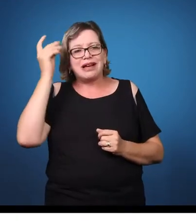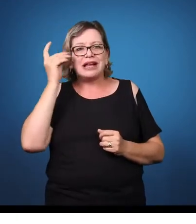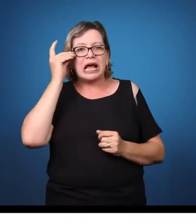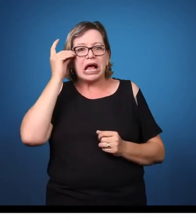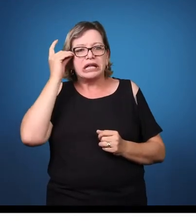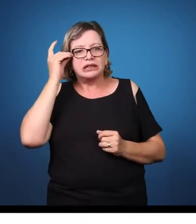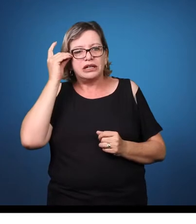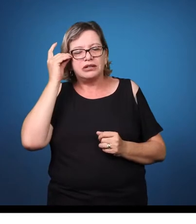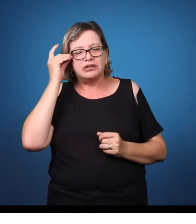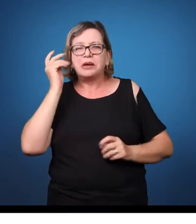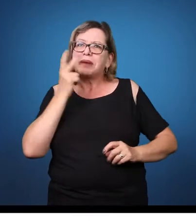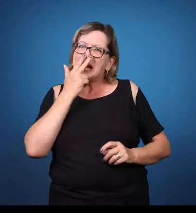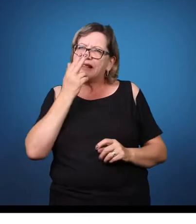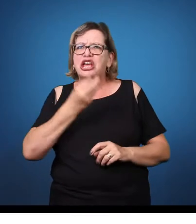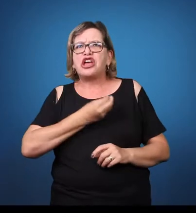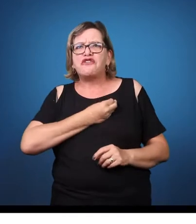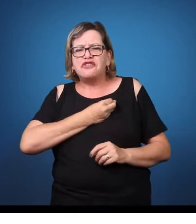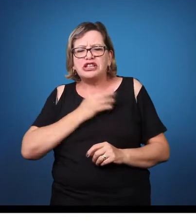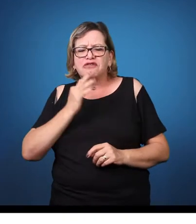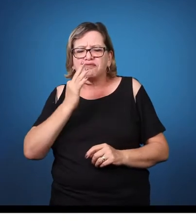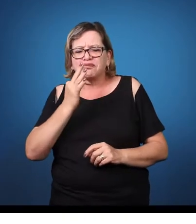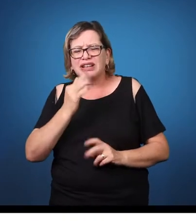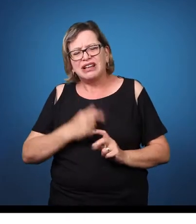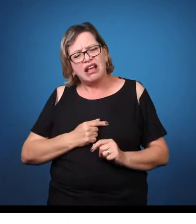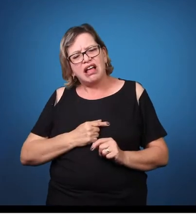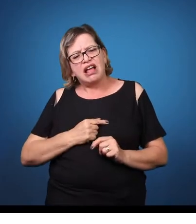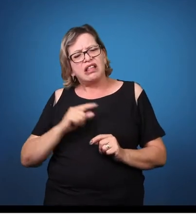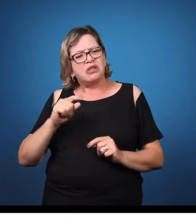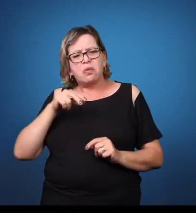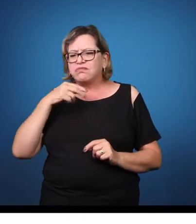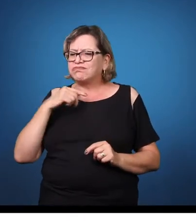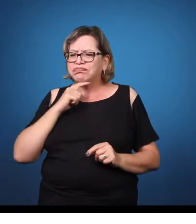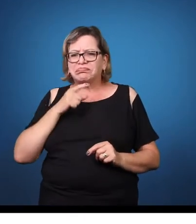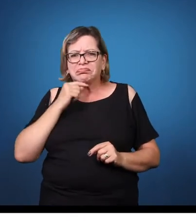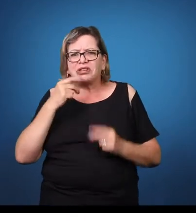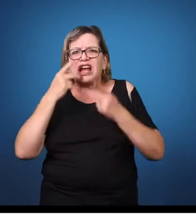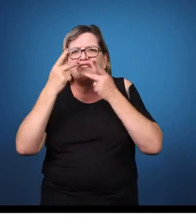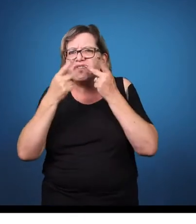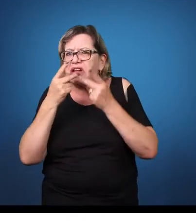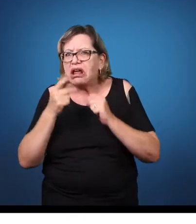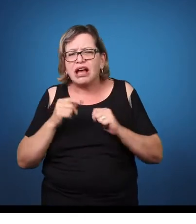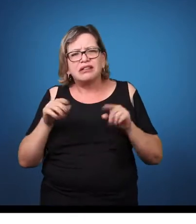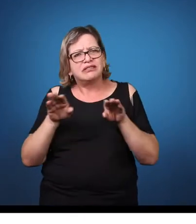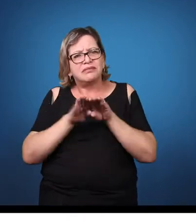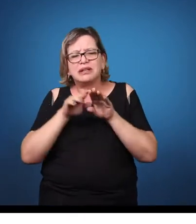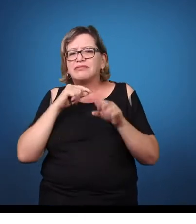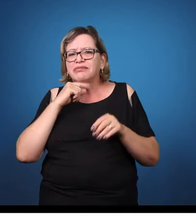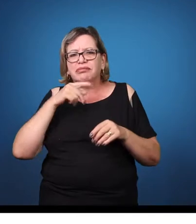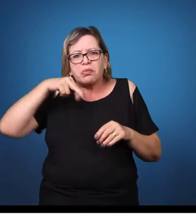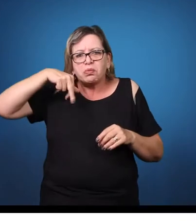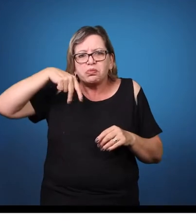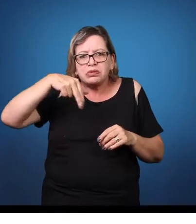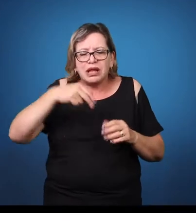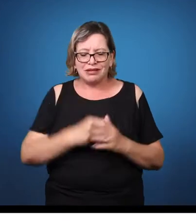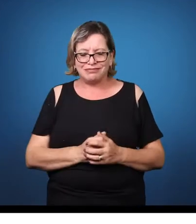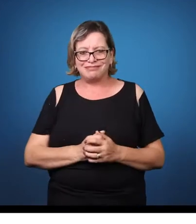Era o diagnóstico que se tinha. Mas, apesar de ter esses diagnósticos, nós temos hoje